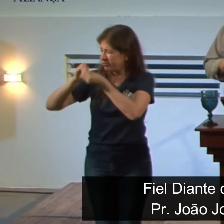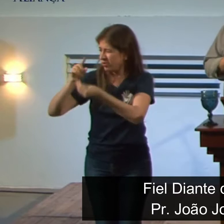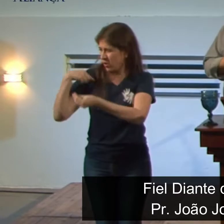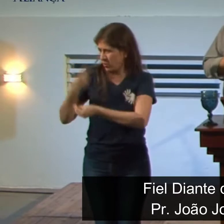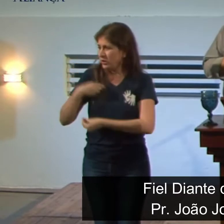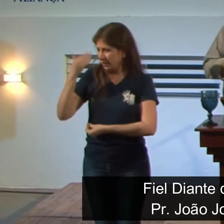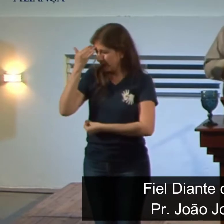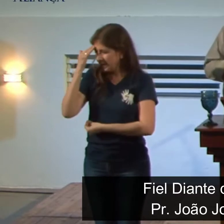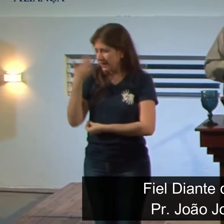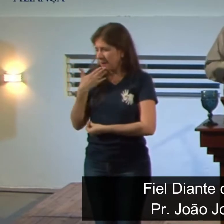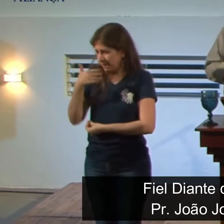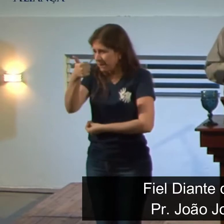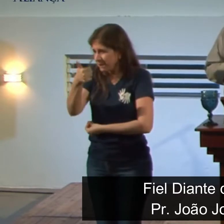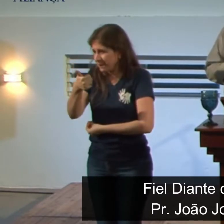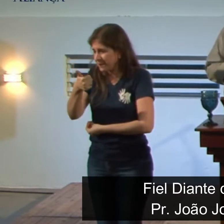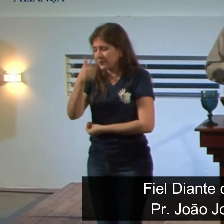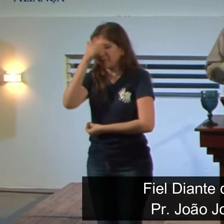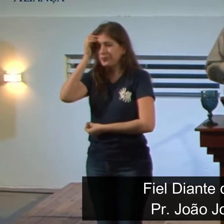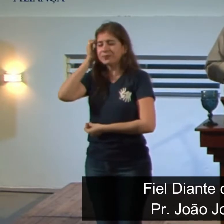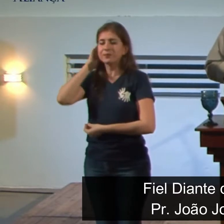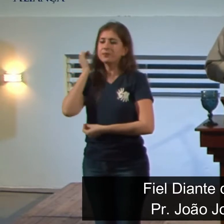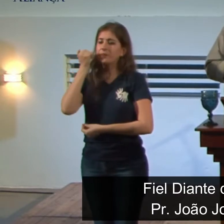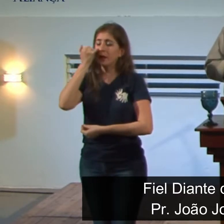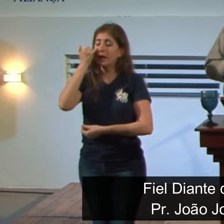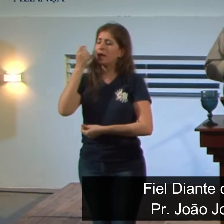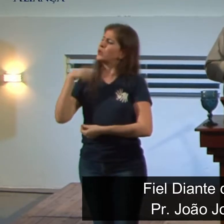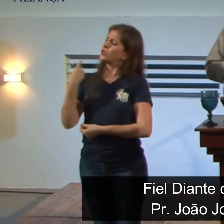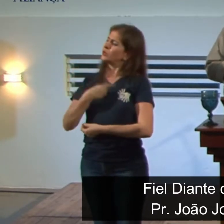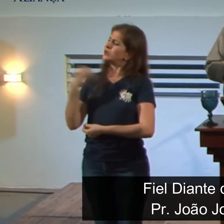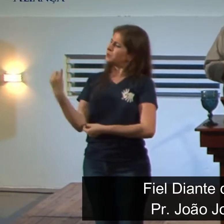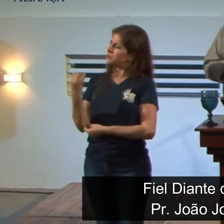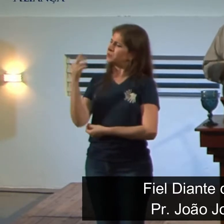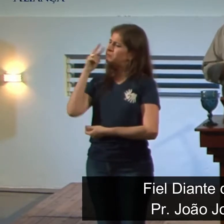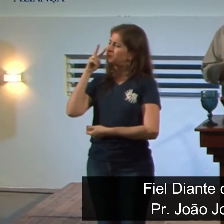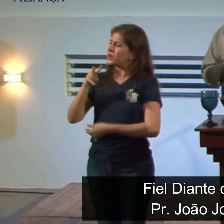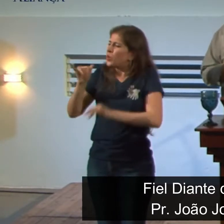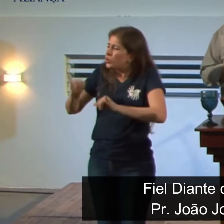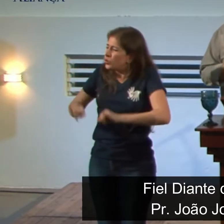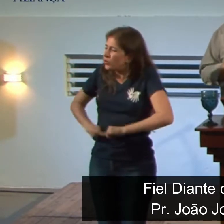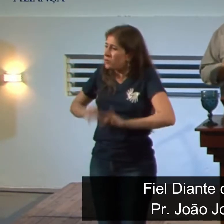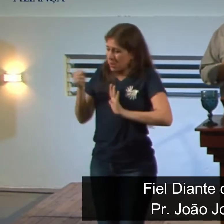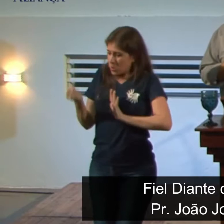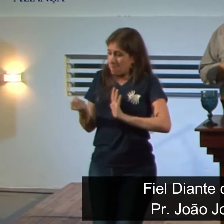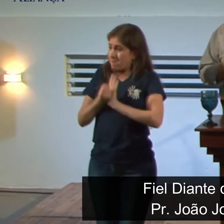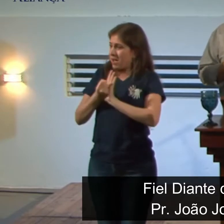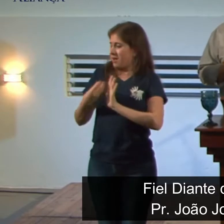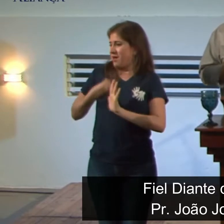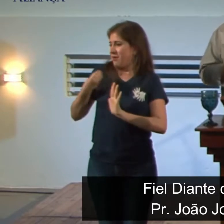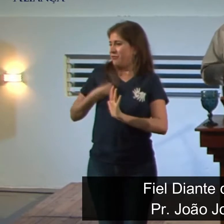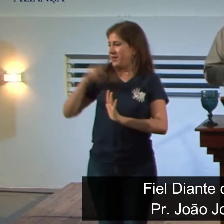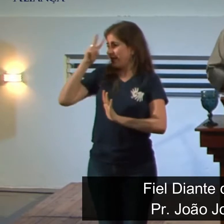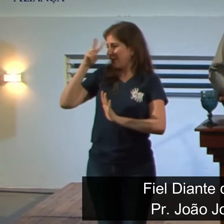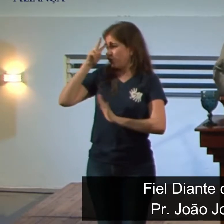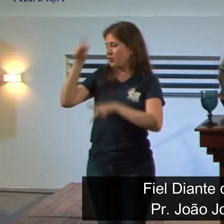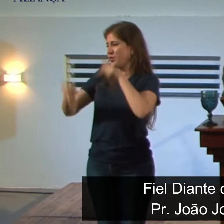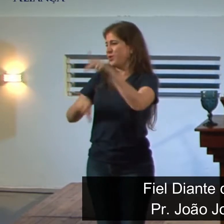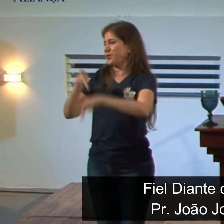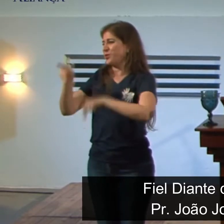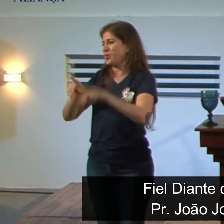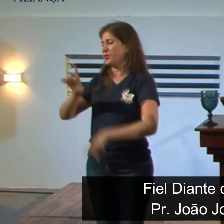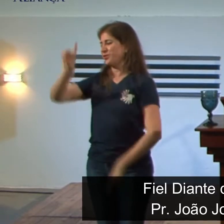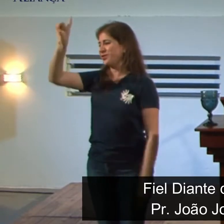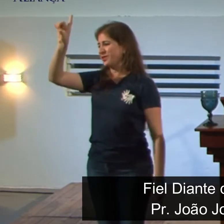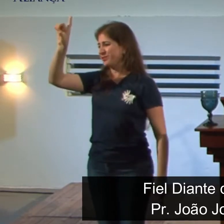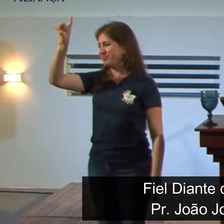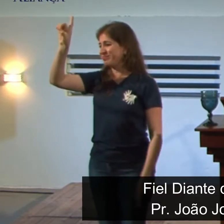é importante nós entendermos o seguinte, o sofrimento é uma marca presente na história do povo de Deus,